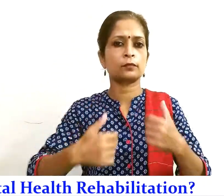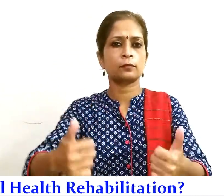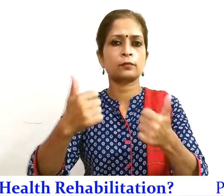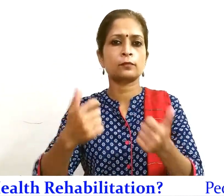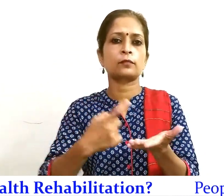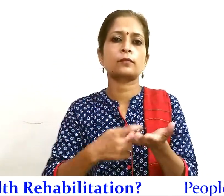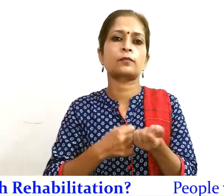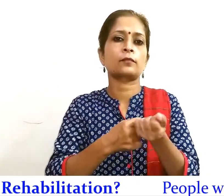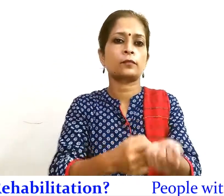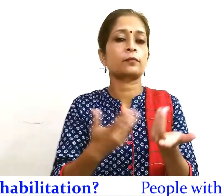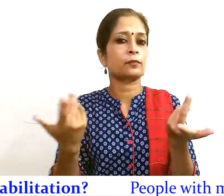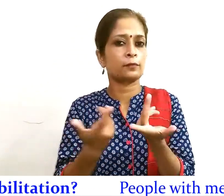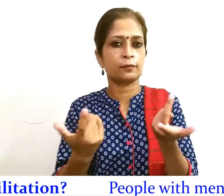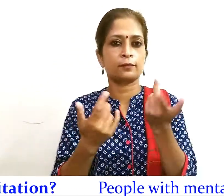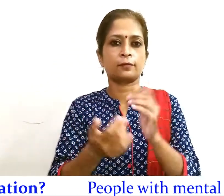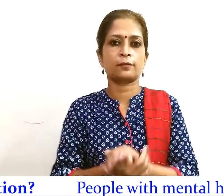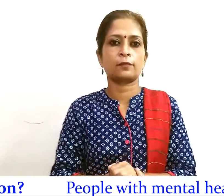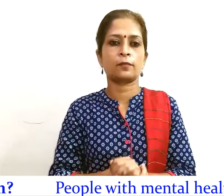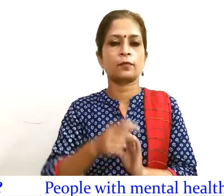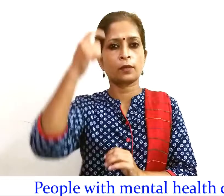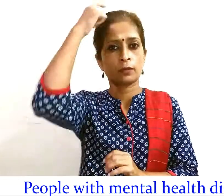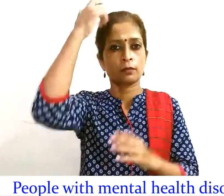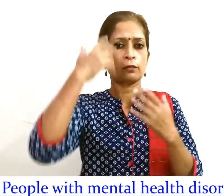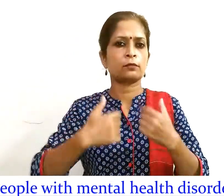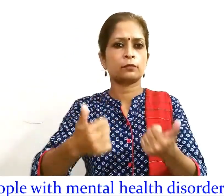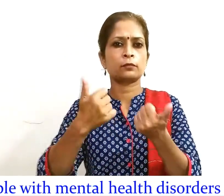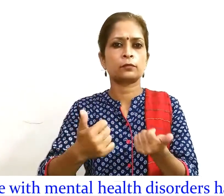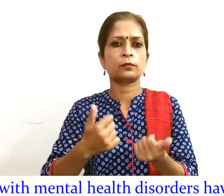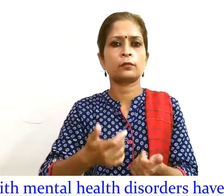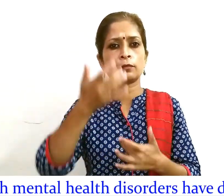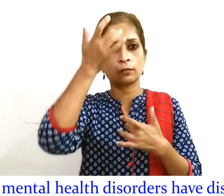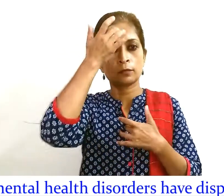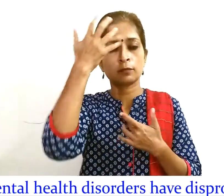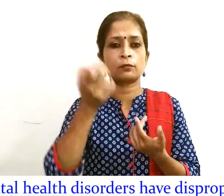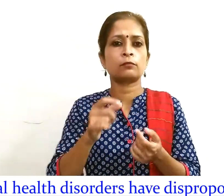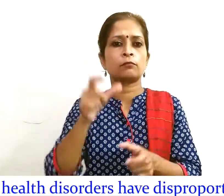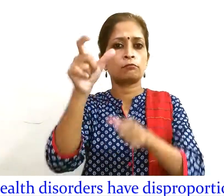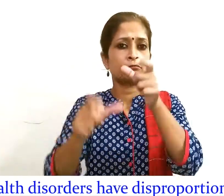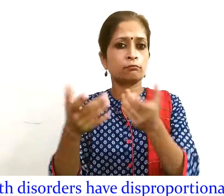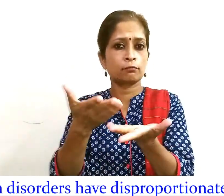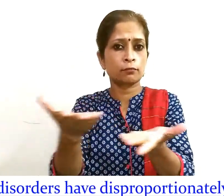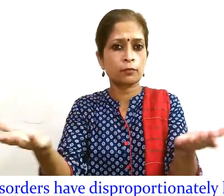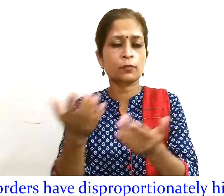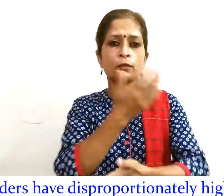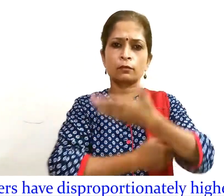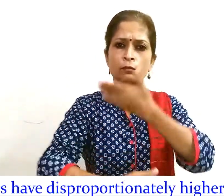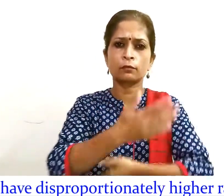स्वास्थे पुनर्वास क्या है मानसिक स्वास्थे विकारों का सामना करने वाले व्यक्तियों की विकलांता